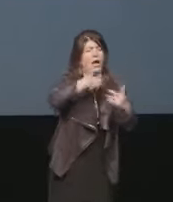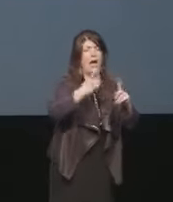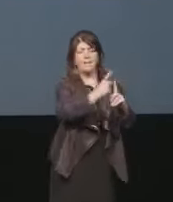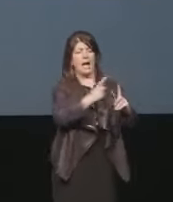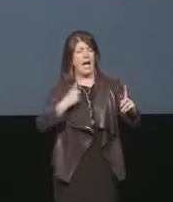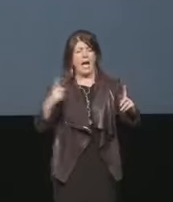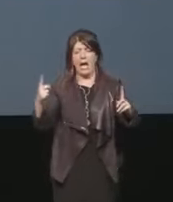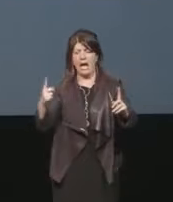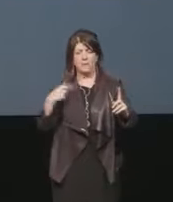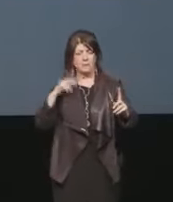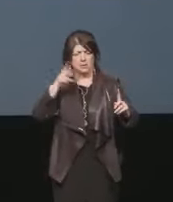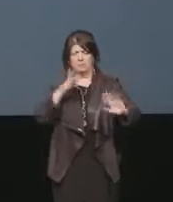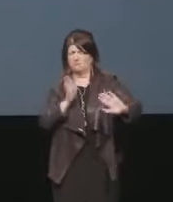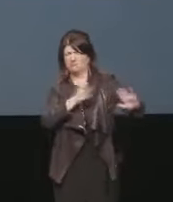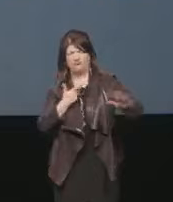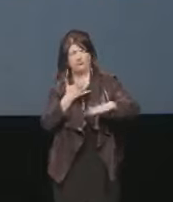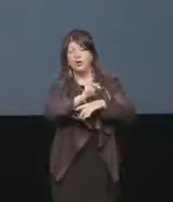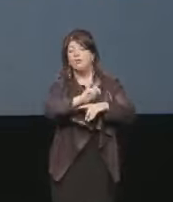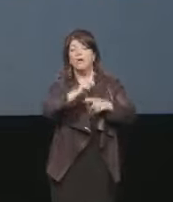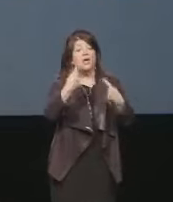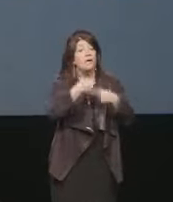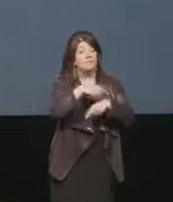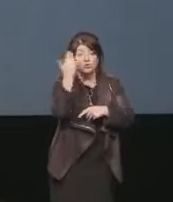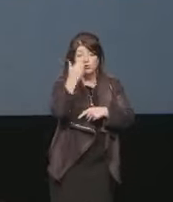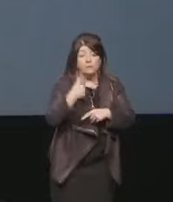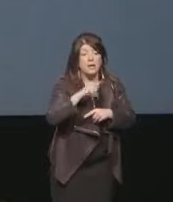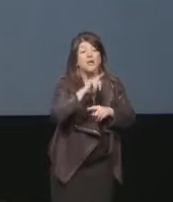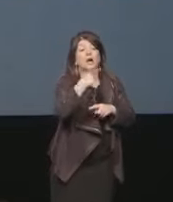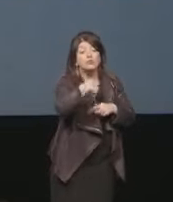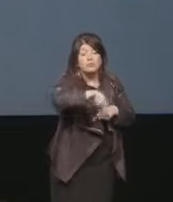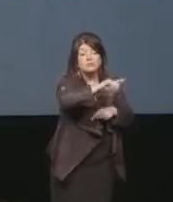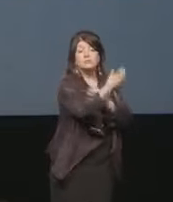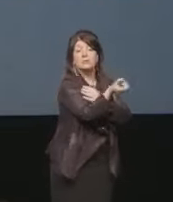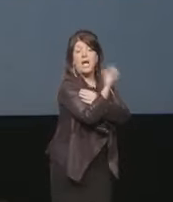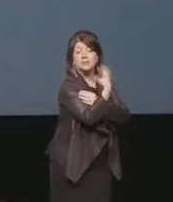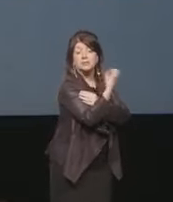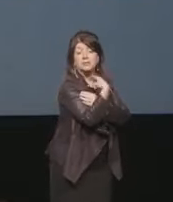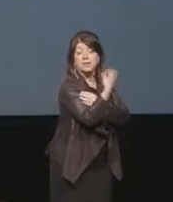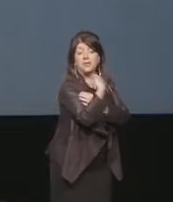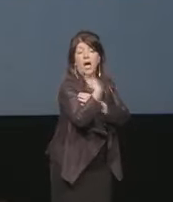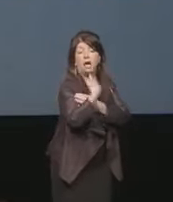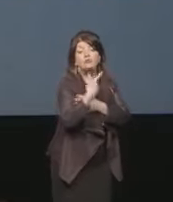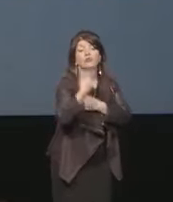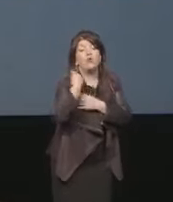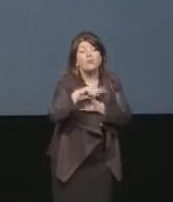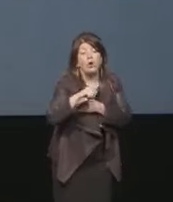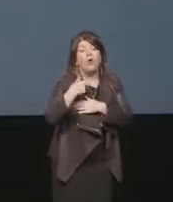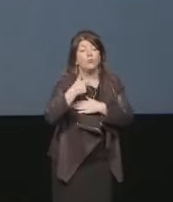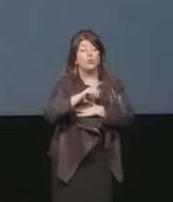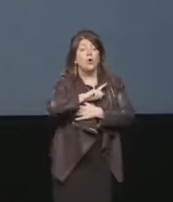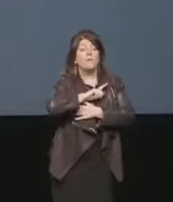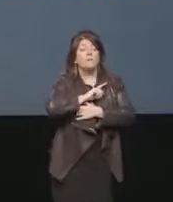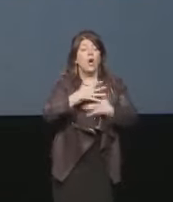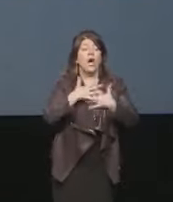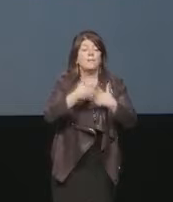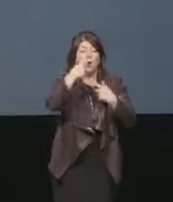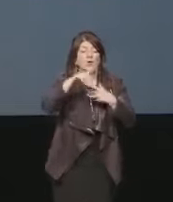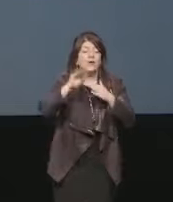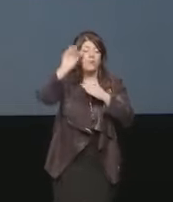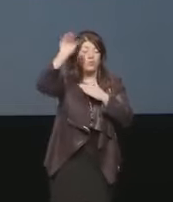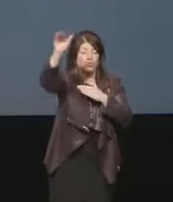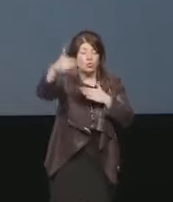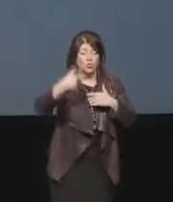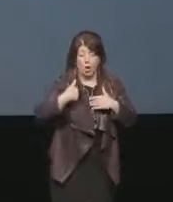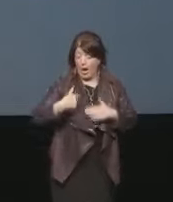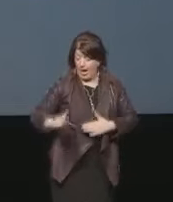realtà mi hanno insegnato tutti la stessa cosa, l'amore per il prossimo. Di cui parte la mia storia di bambina, poi di ragazza, e